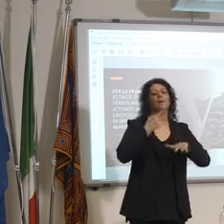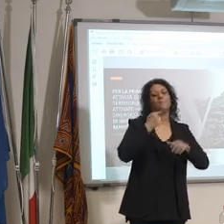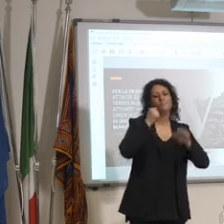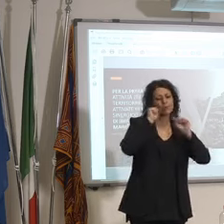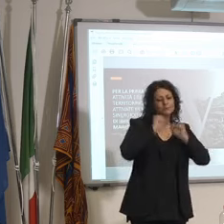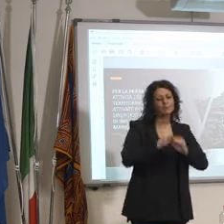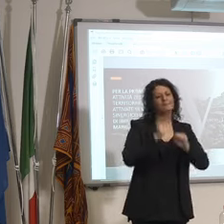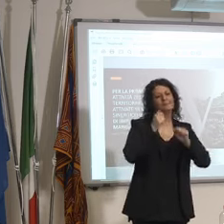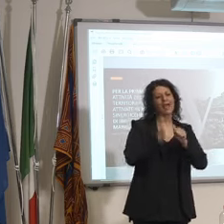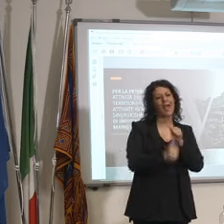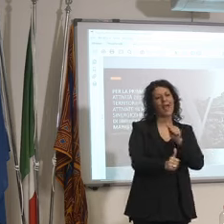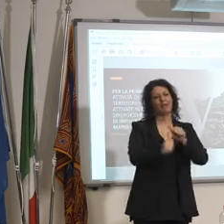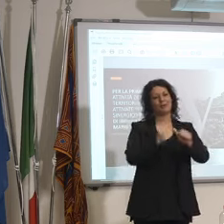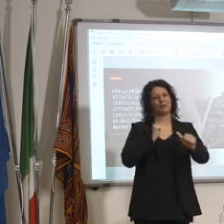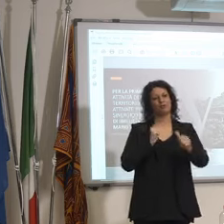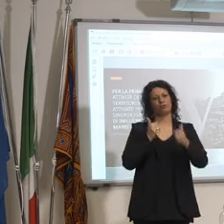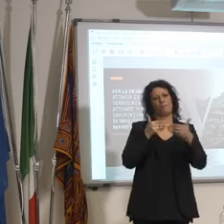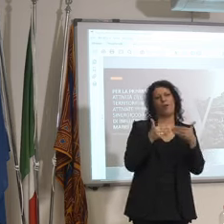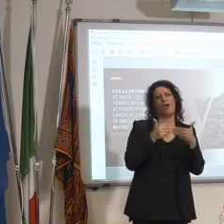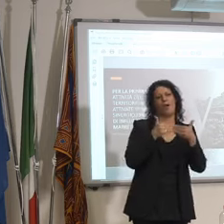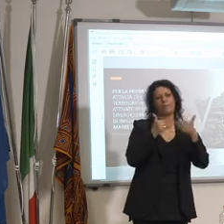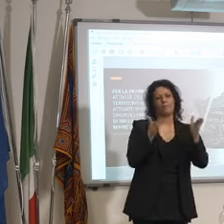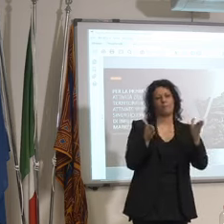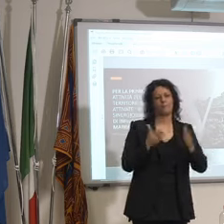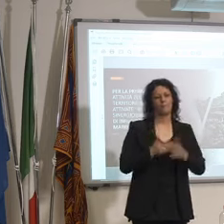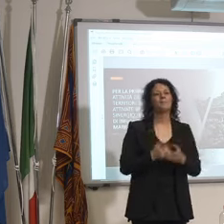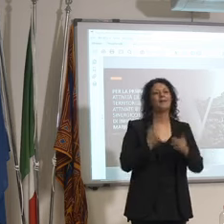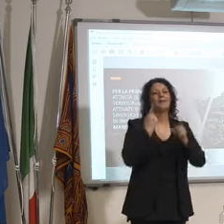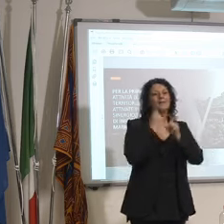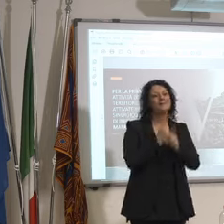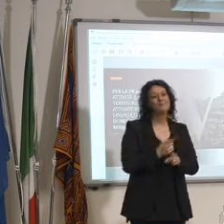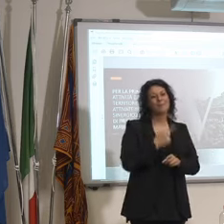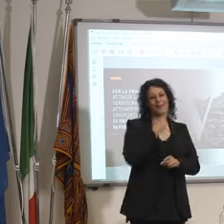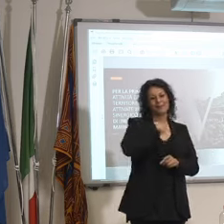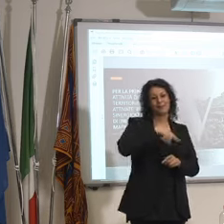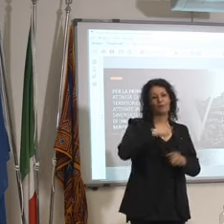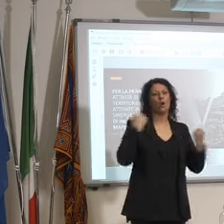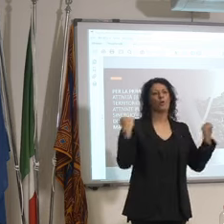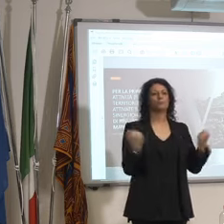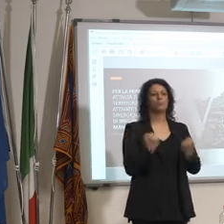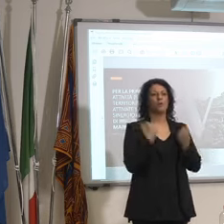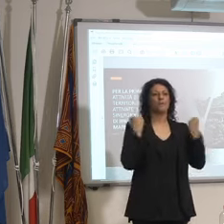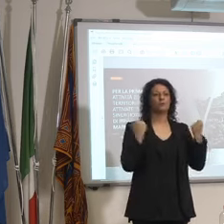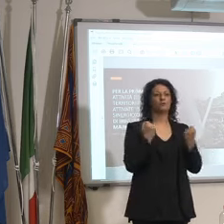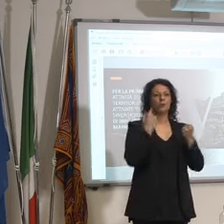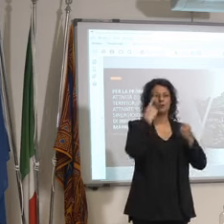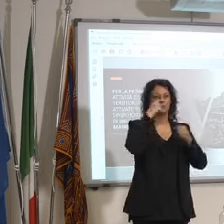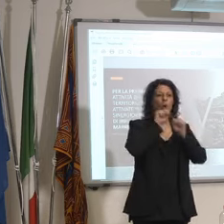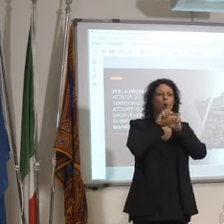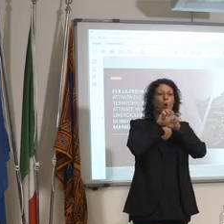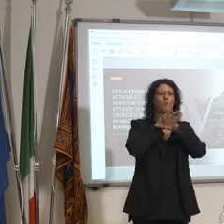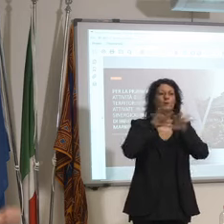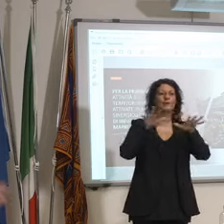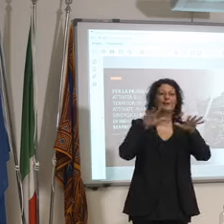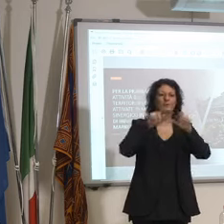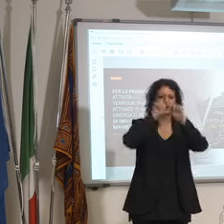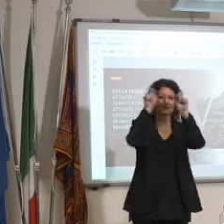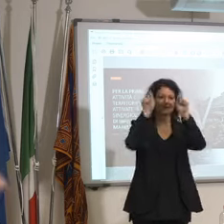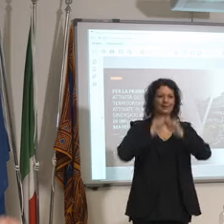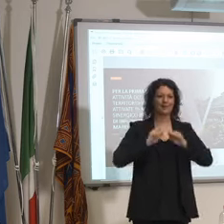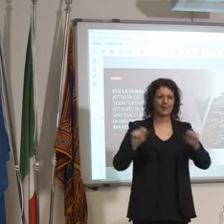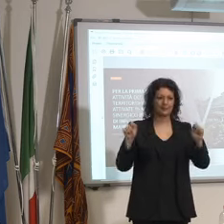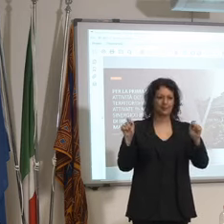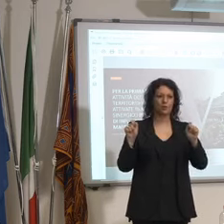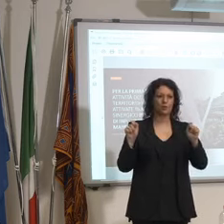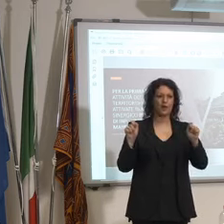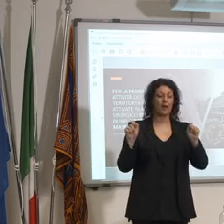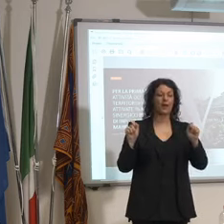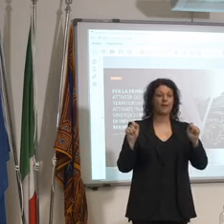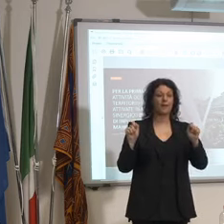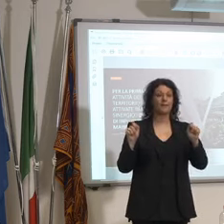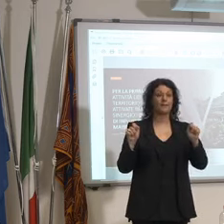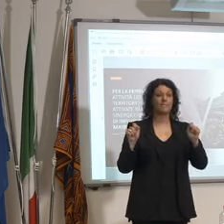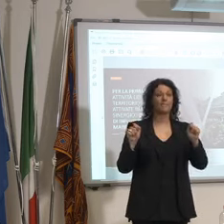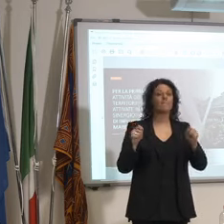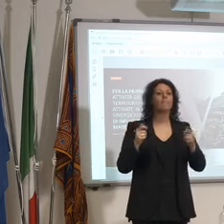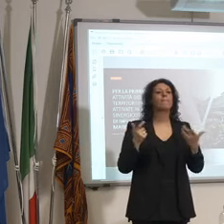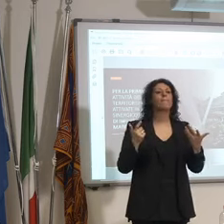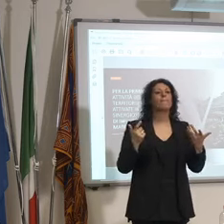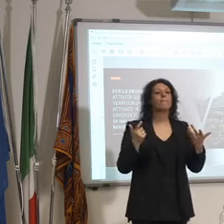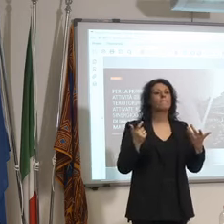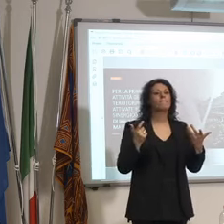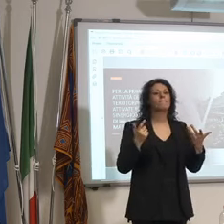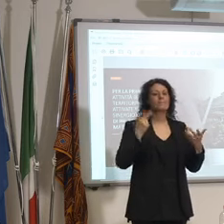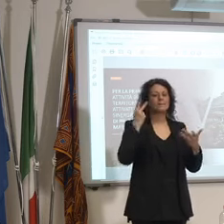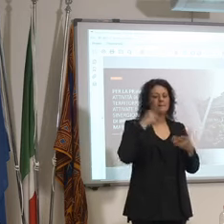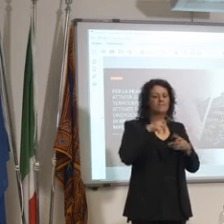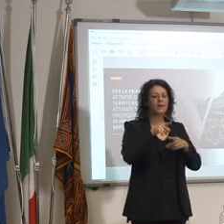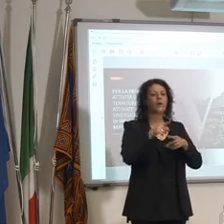il più internazionale possibile ovvio che noi adesso faremo una promozione che colpisce il mercato domestico e i paesi di prossimità